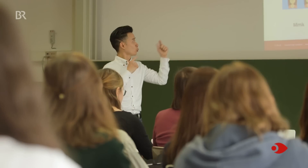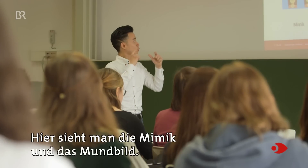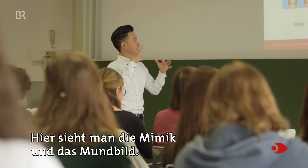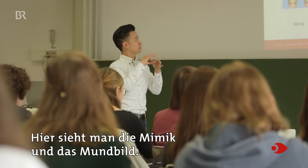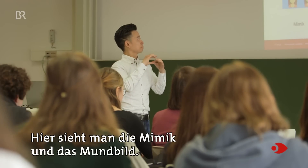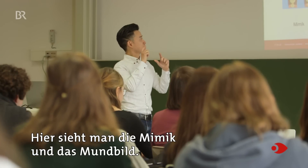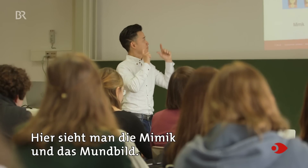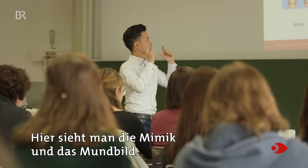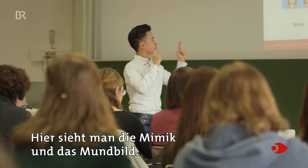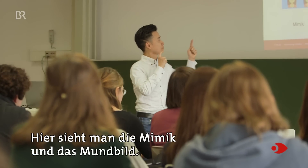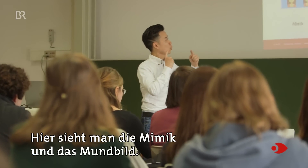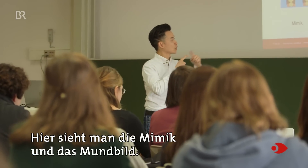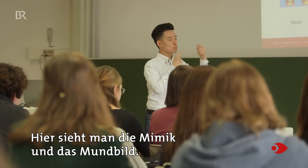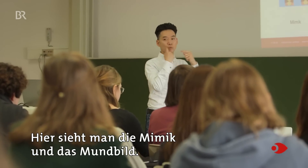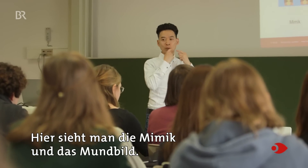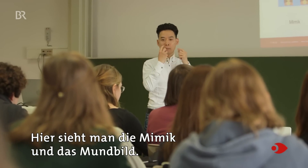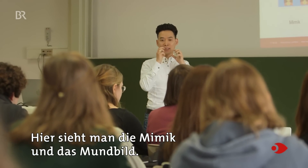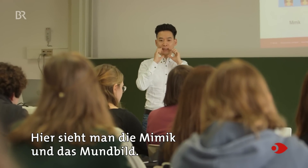Hier sieht man die Mimik und das Mundbild.